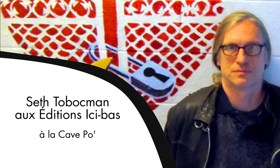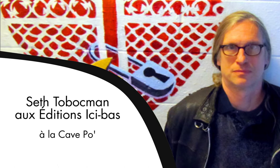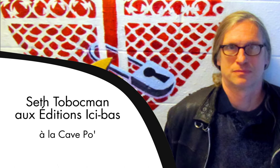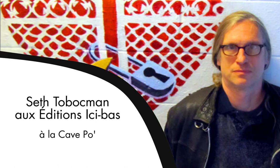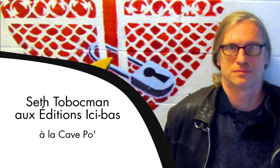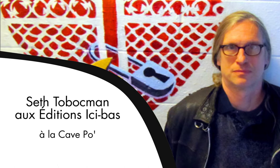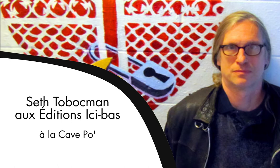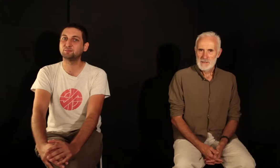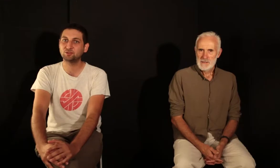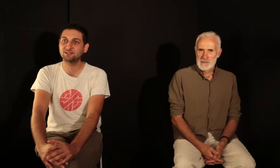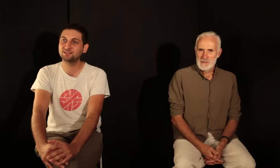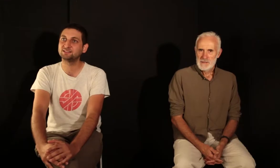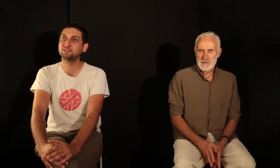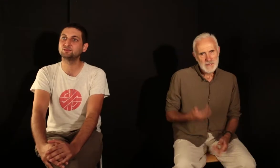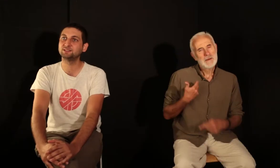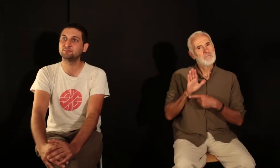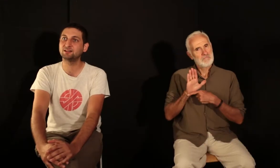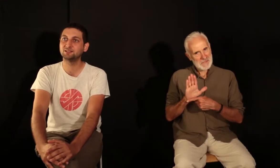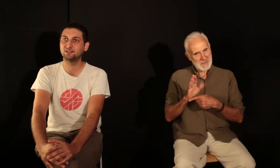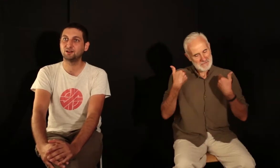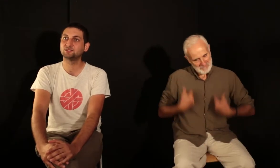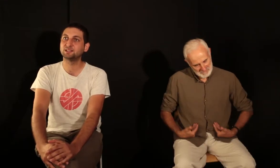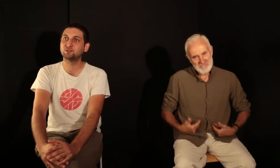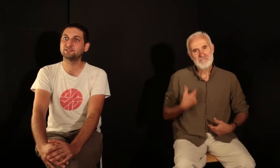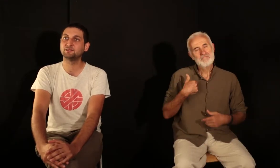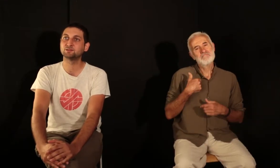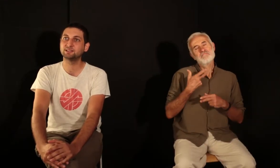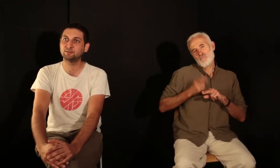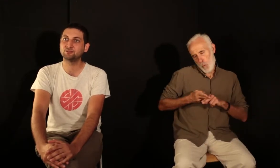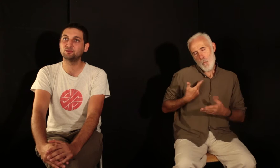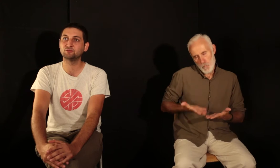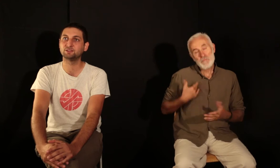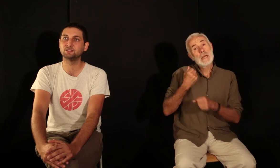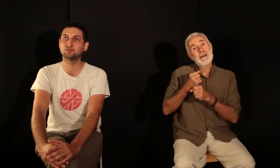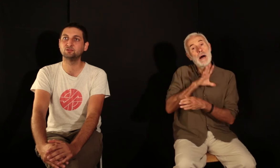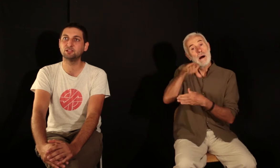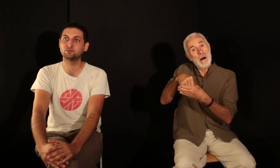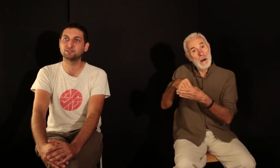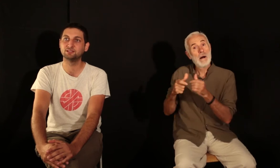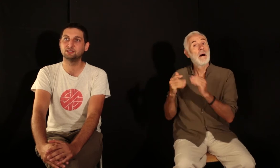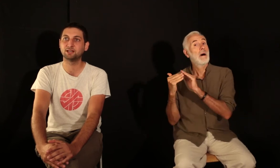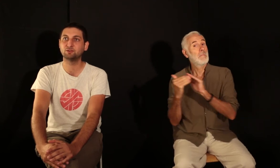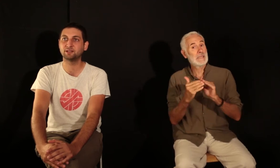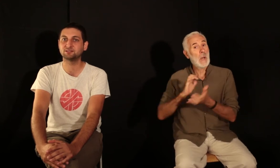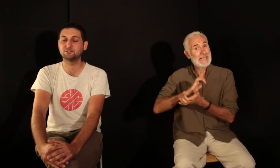Je suis Paulin des éditions Ici-Bas, anciennement les éditions CMDE, fondées en 2011 par trois personnes.